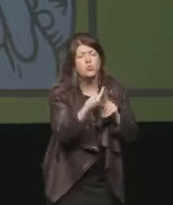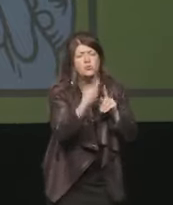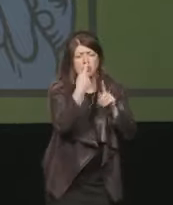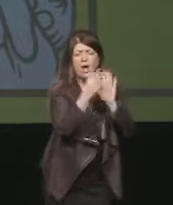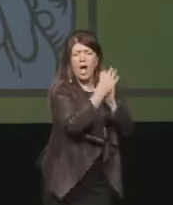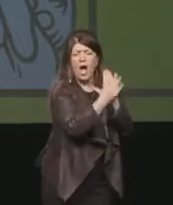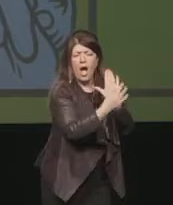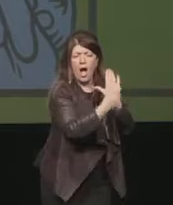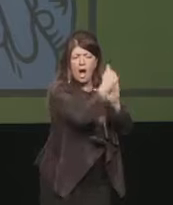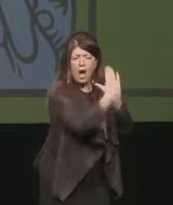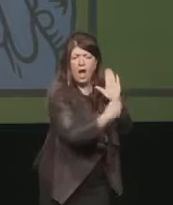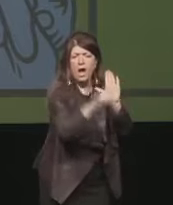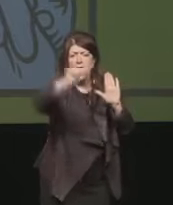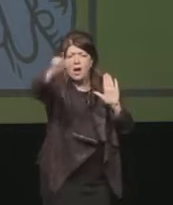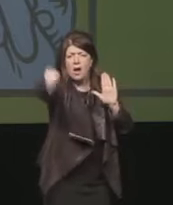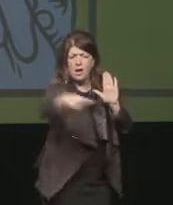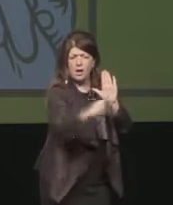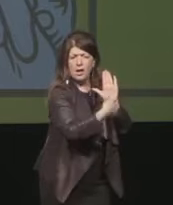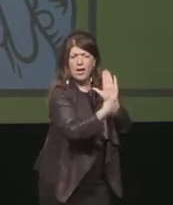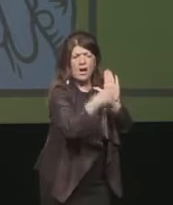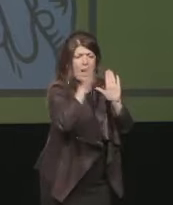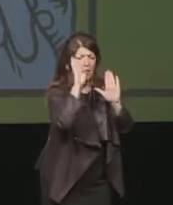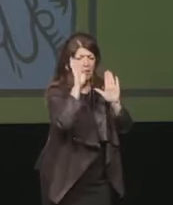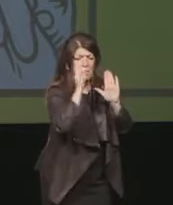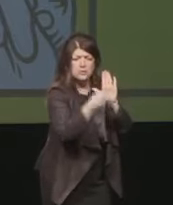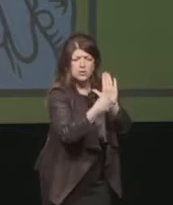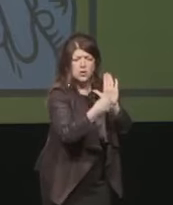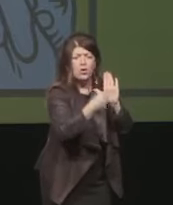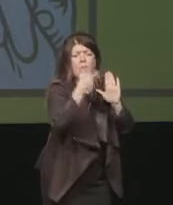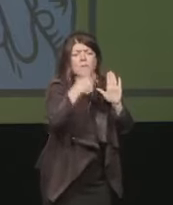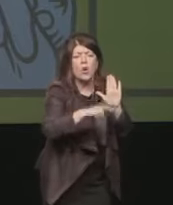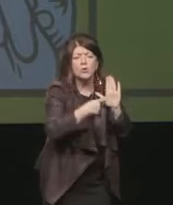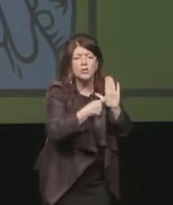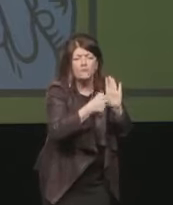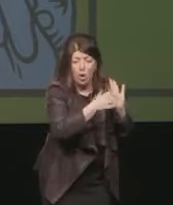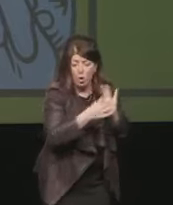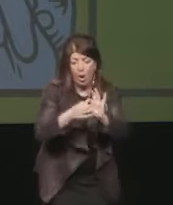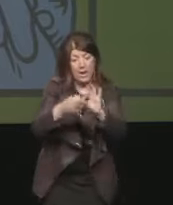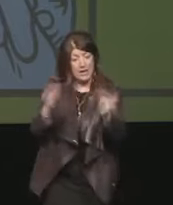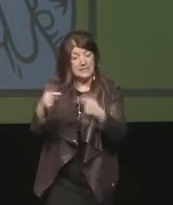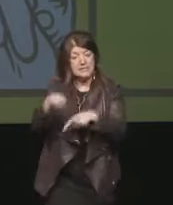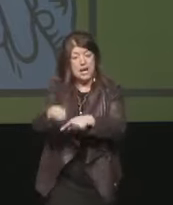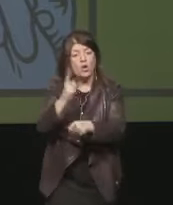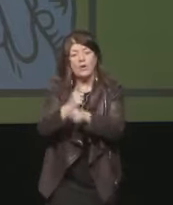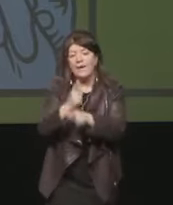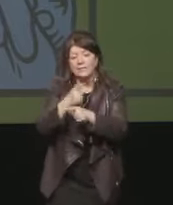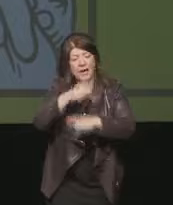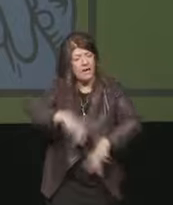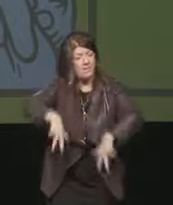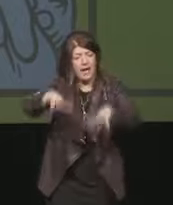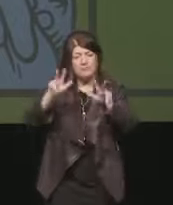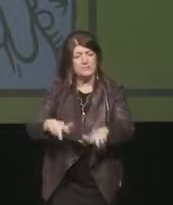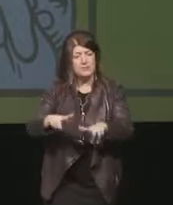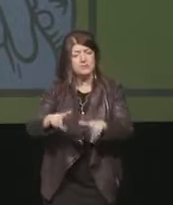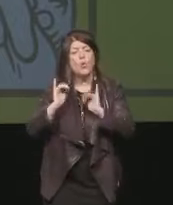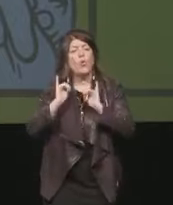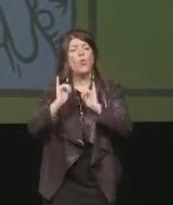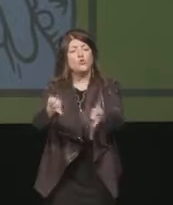richiedono la maggiore attenzione, affinché il Salone esca davvero e definitivamente dall'emergenza.